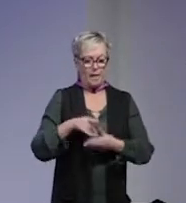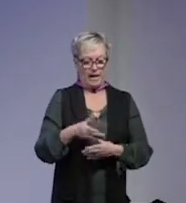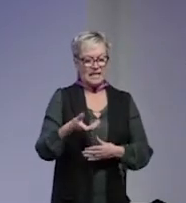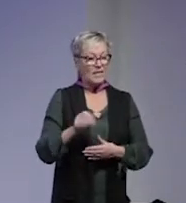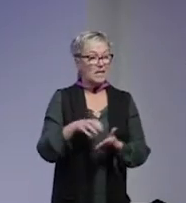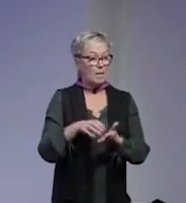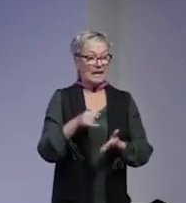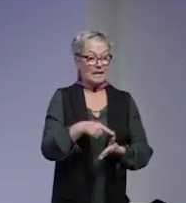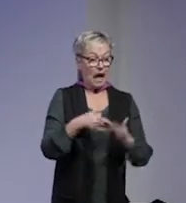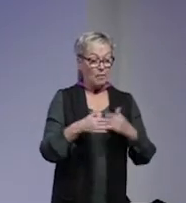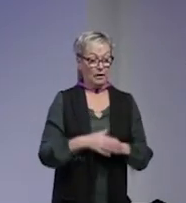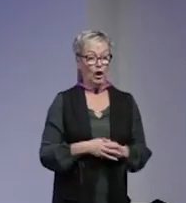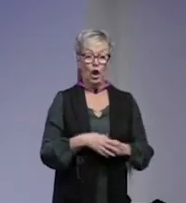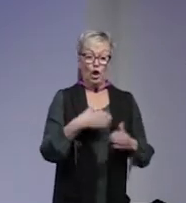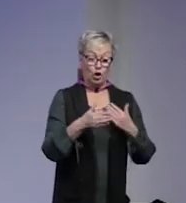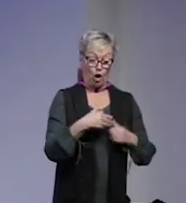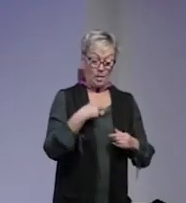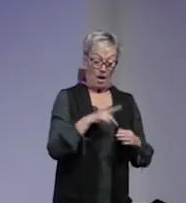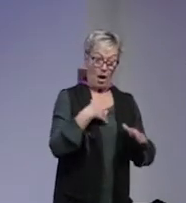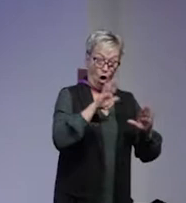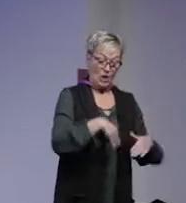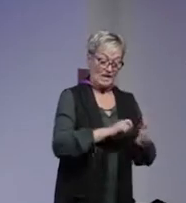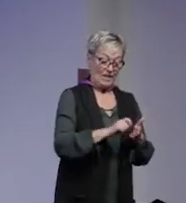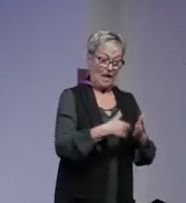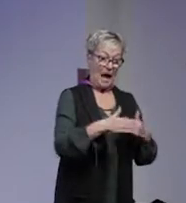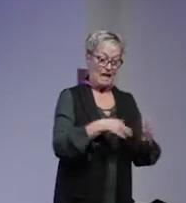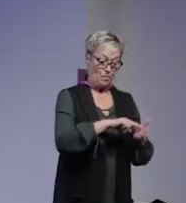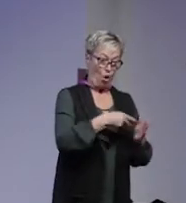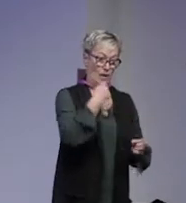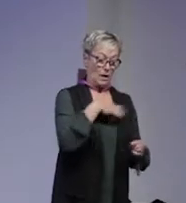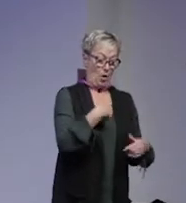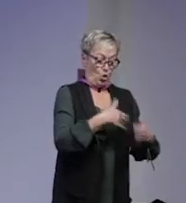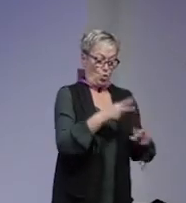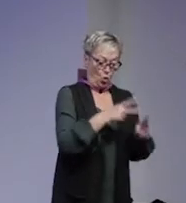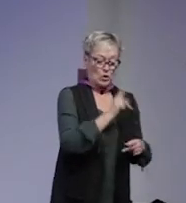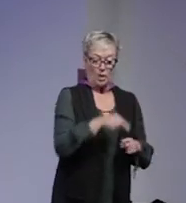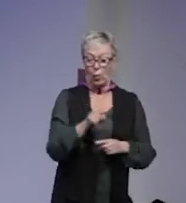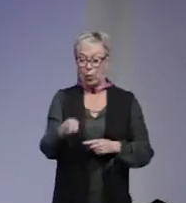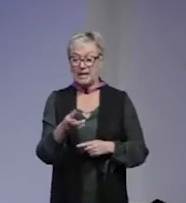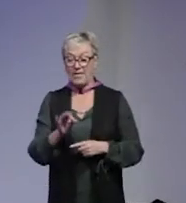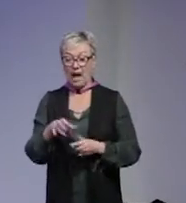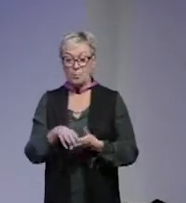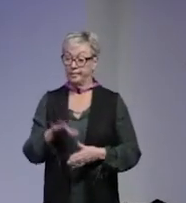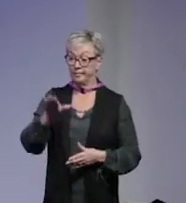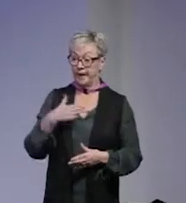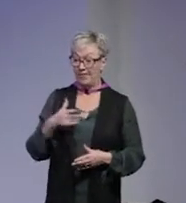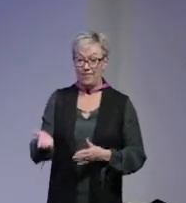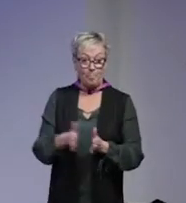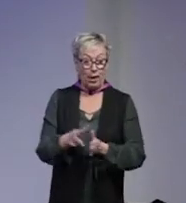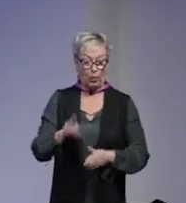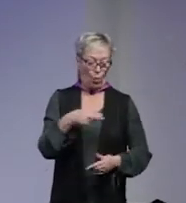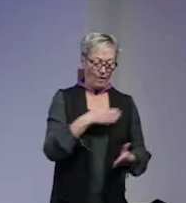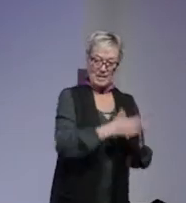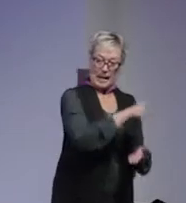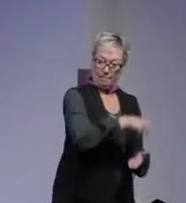arbetet? Gör man det när man har skrivit en handlingsplan och sagt det här ska vi göra? så går man ut i civilsamhället och frågar hej, vill ni vara med på detta? För nu har vi